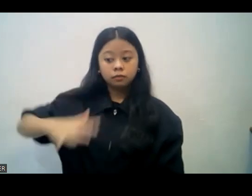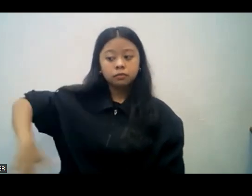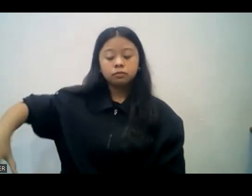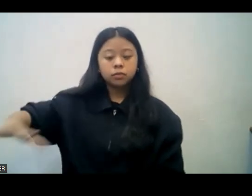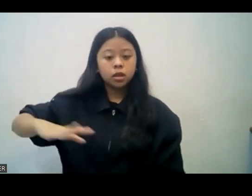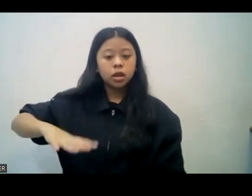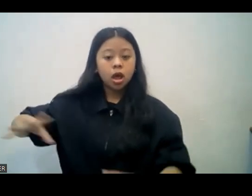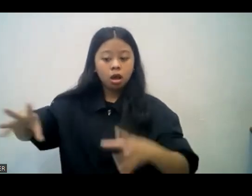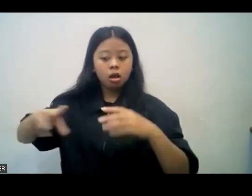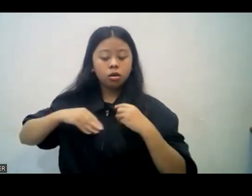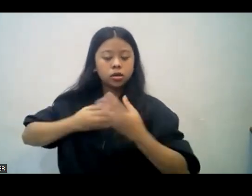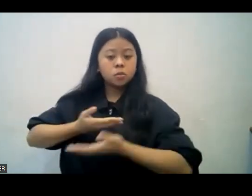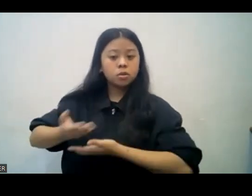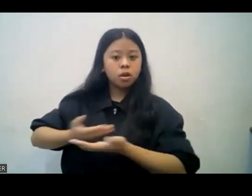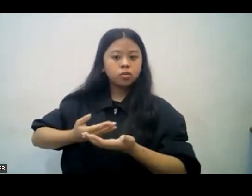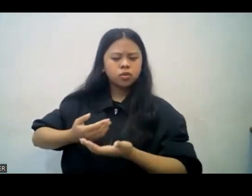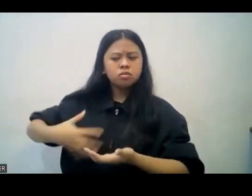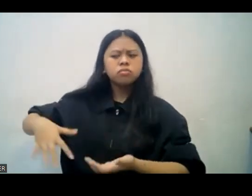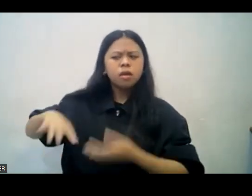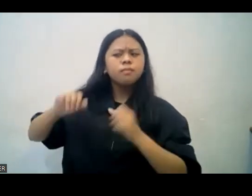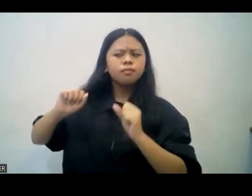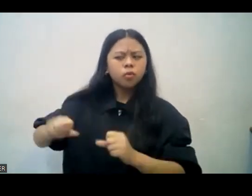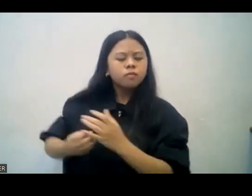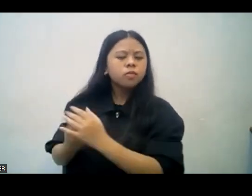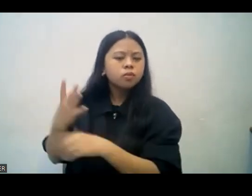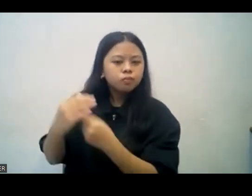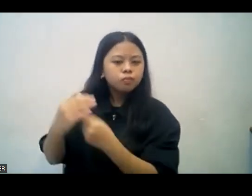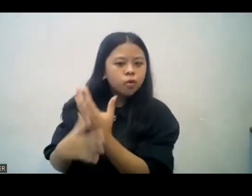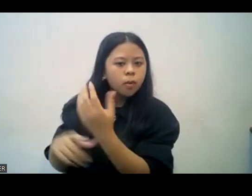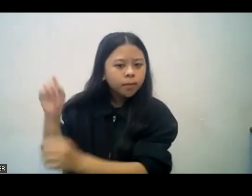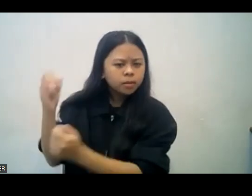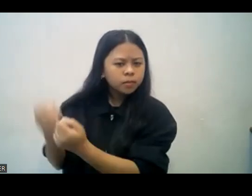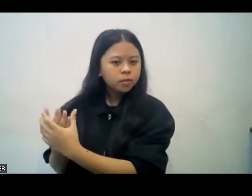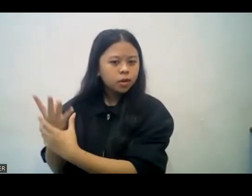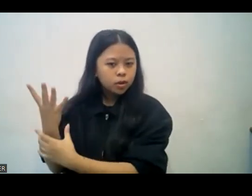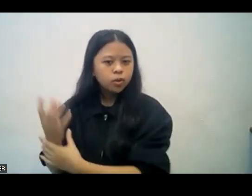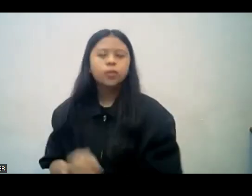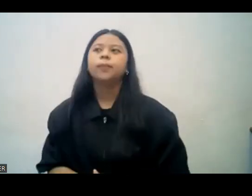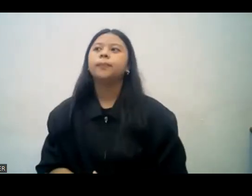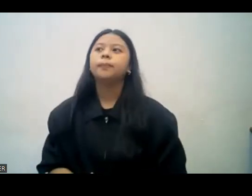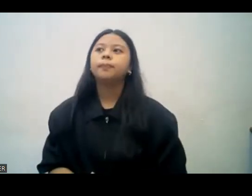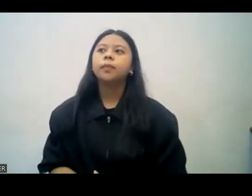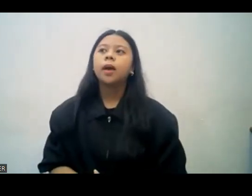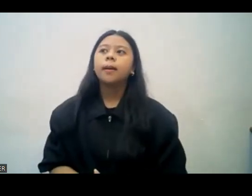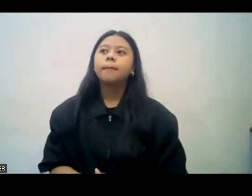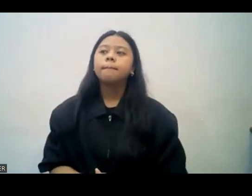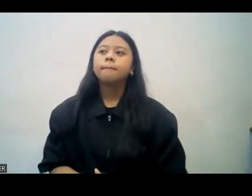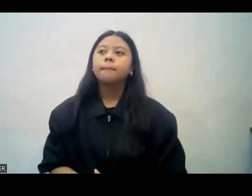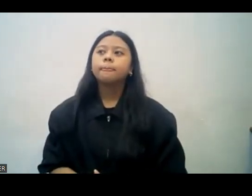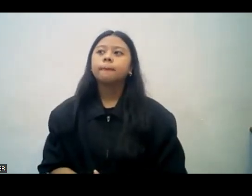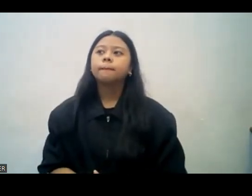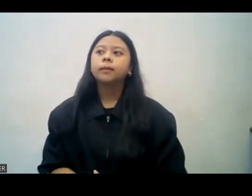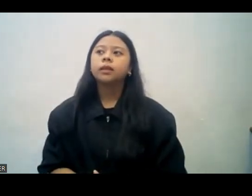tumatanggap ng payo, ay talagang sila'y lumalago ng napakabilis. But somebody doesn't like to summon the advice. Then, they